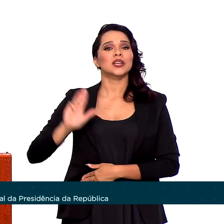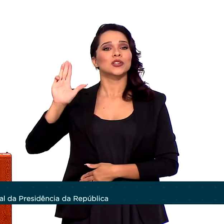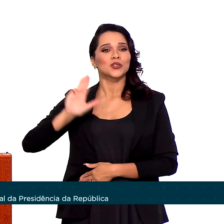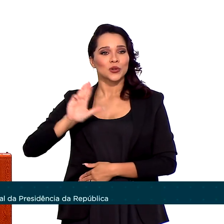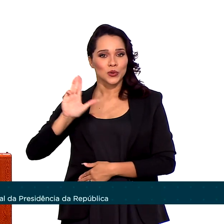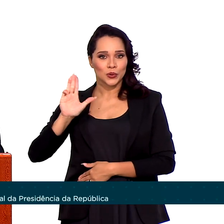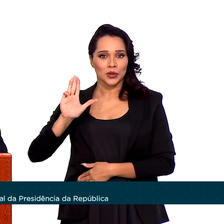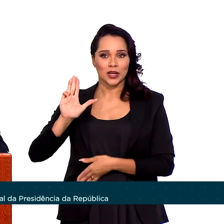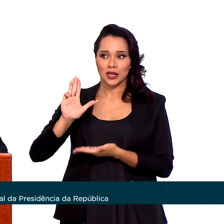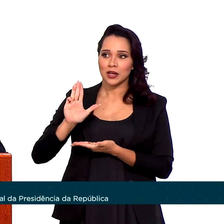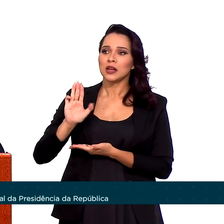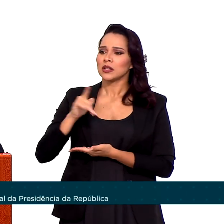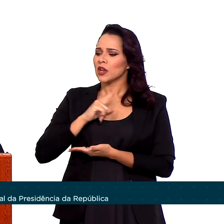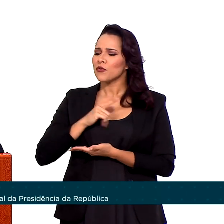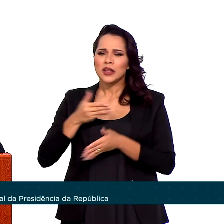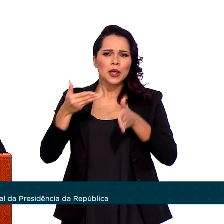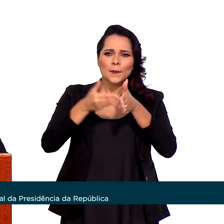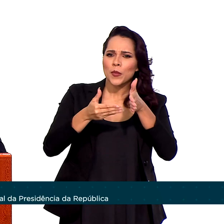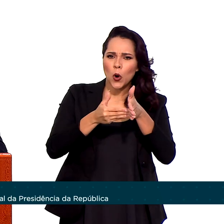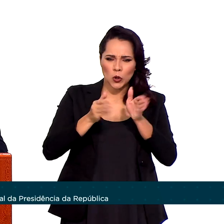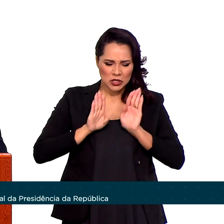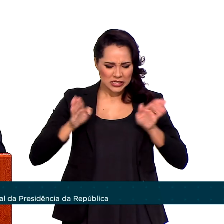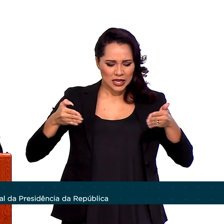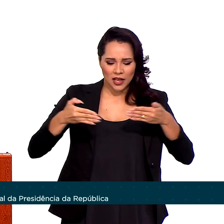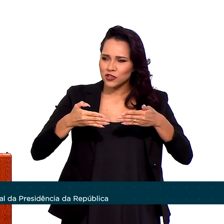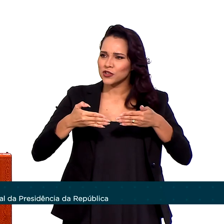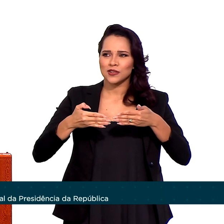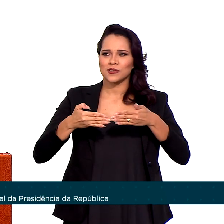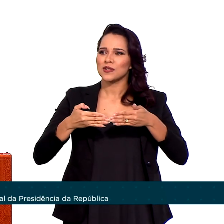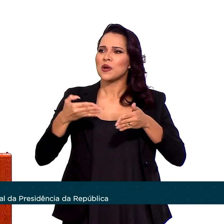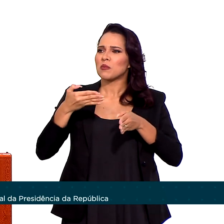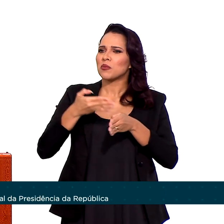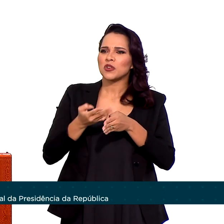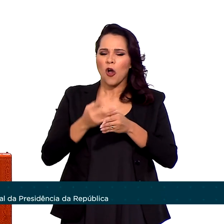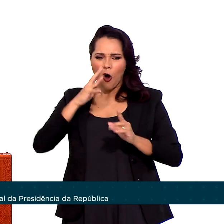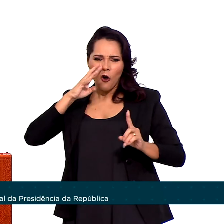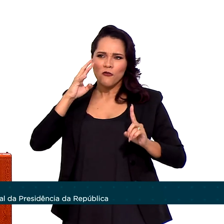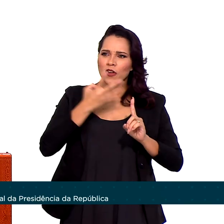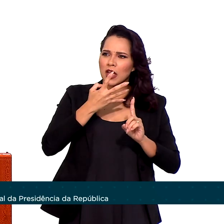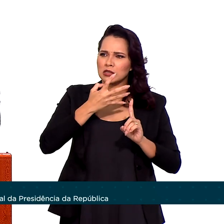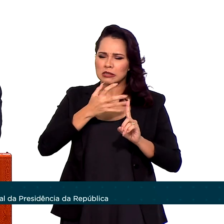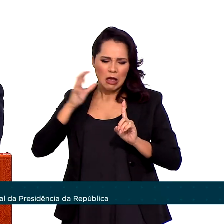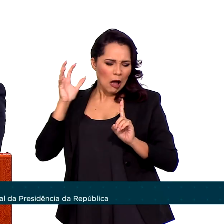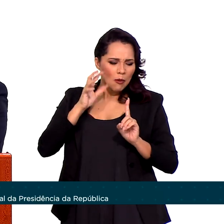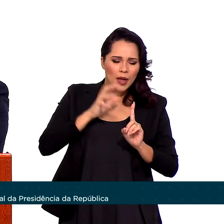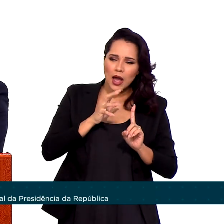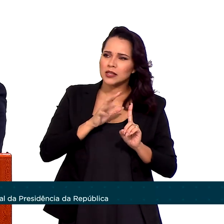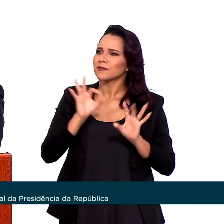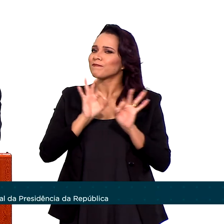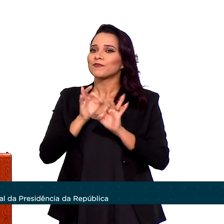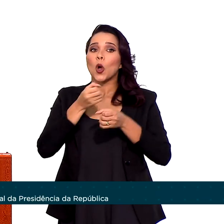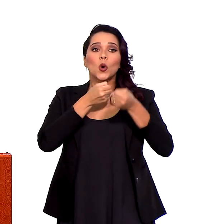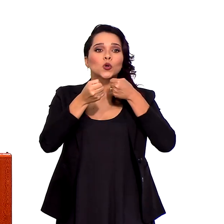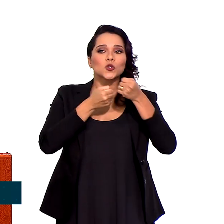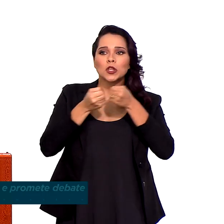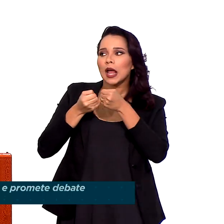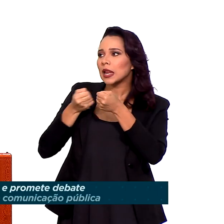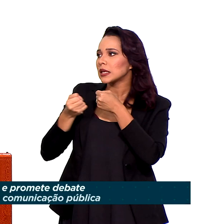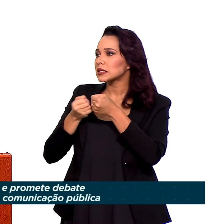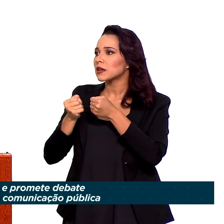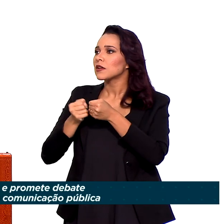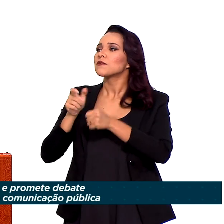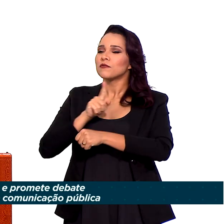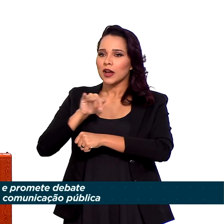haverá muros nem cercadinhos, não haverá ofensas ou ameaças. Os jornalistas terão toda a liberdade